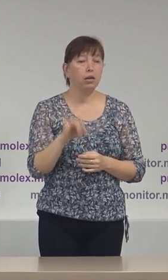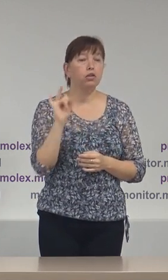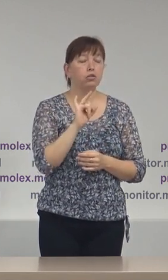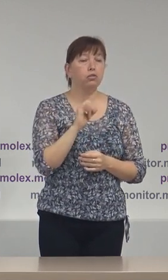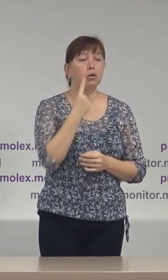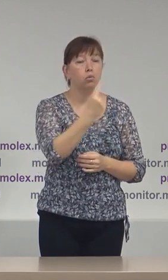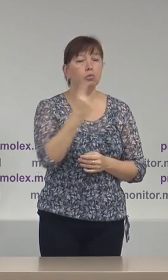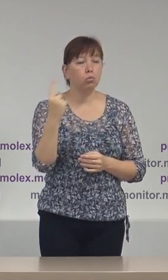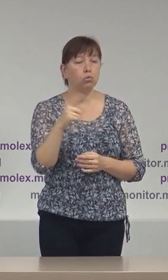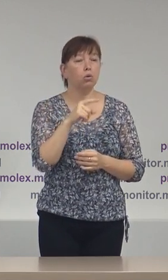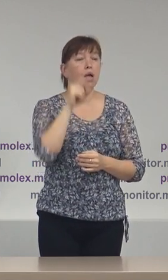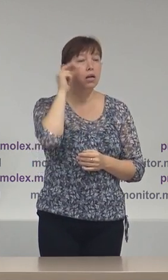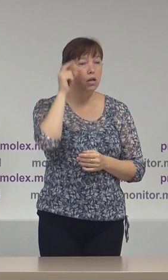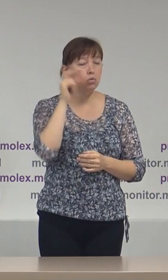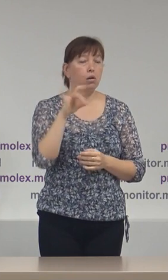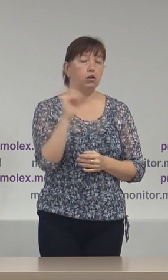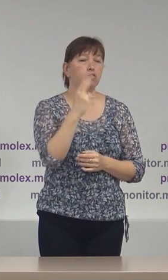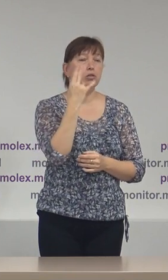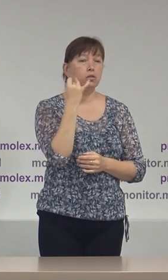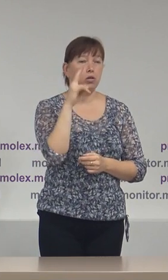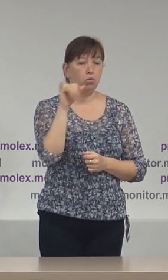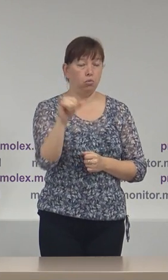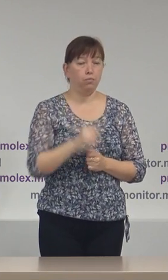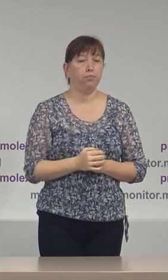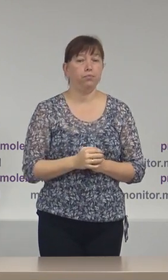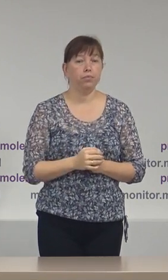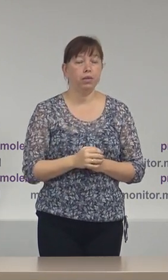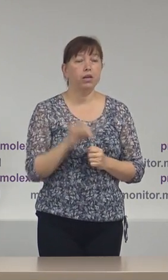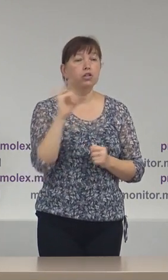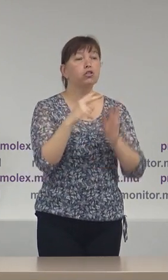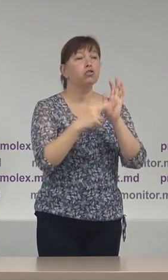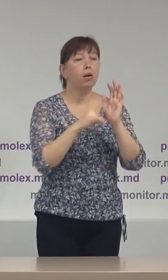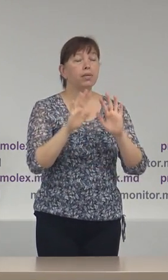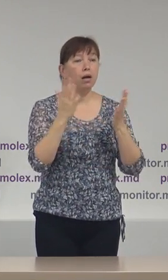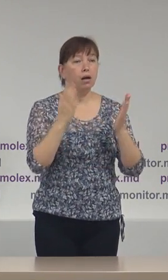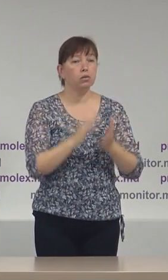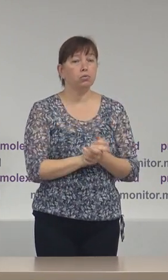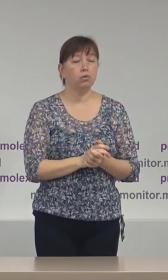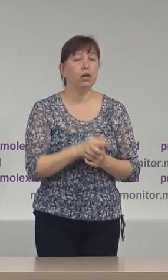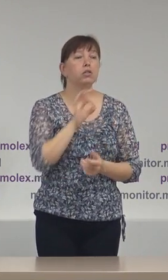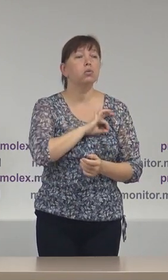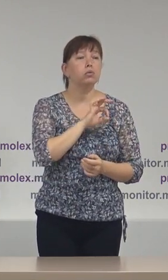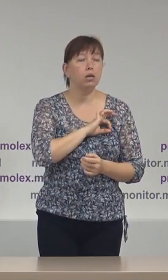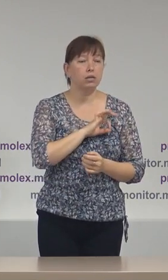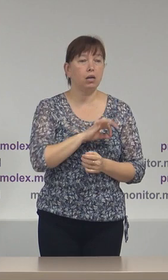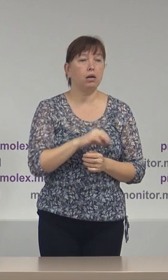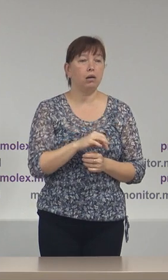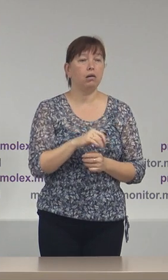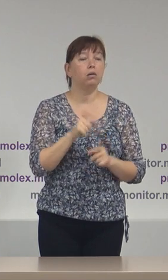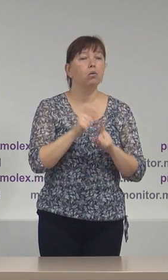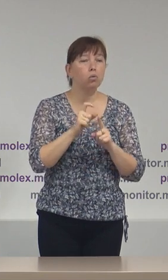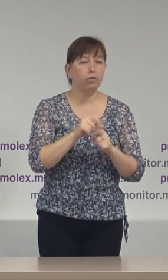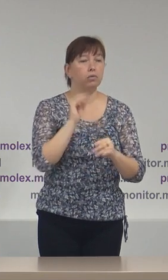domnul Chertoacă și Țicu și șapte cazuri de utilizare discursului de ură